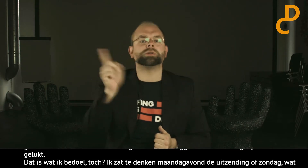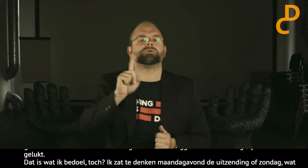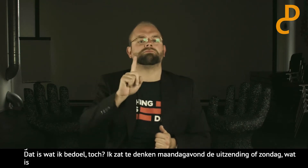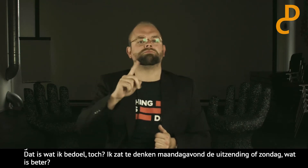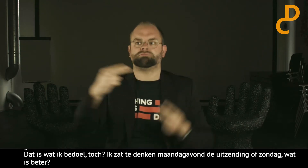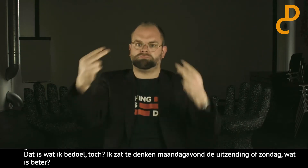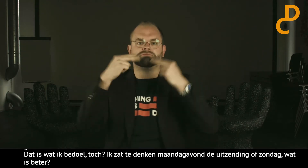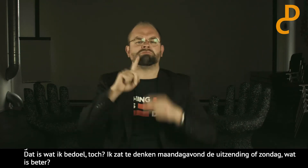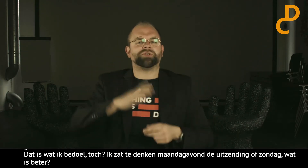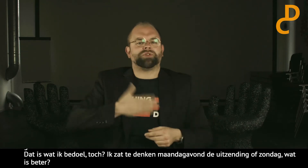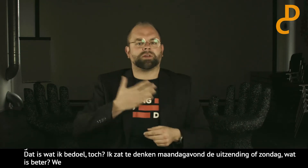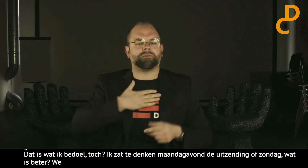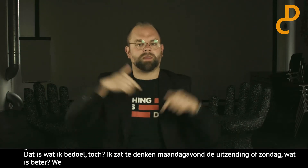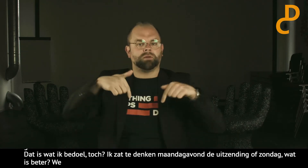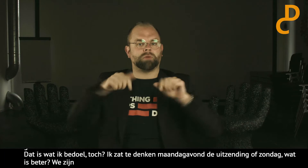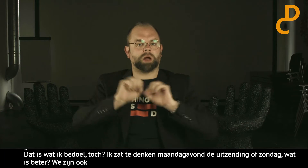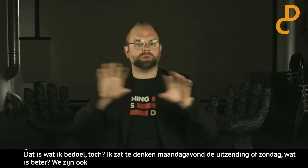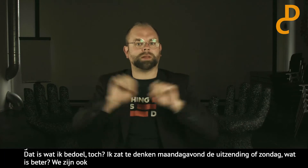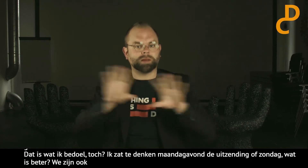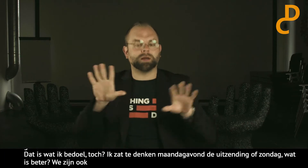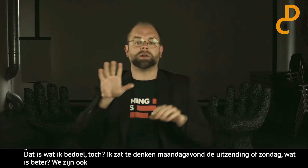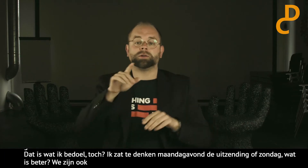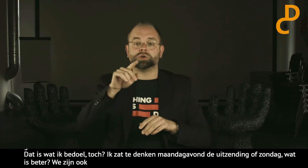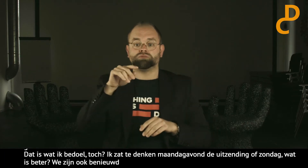benieuwd ook naar wat jullie kijkers vinden van deze uitzending.